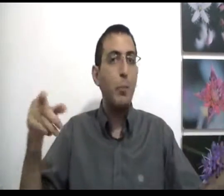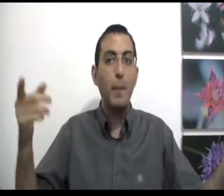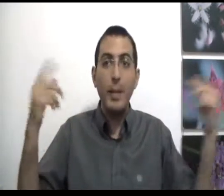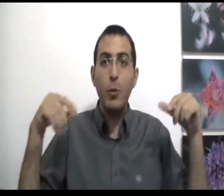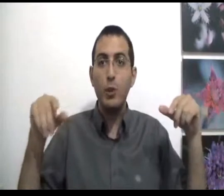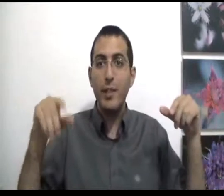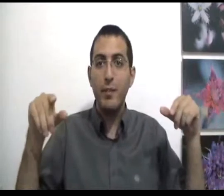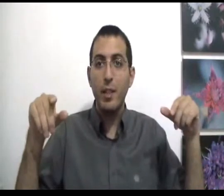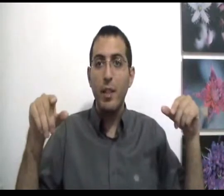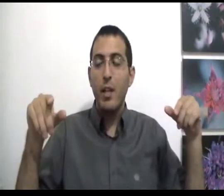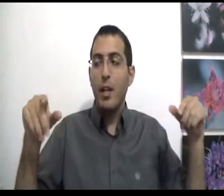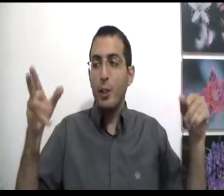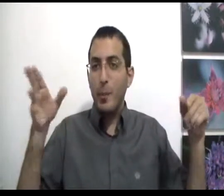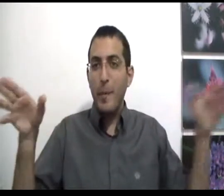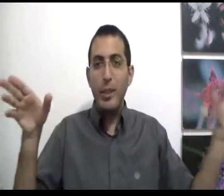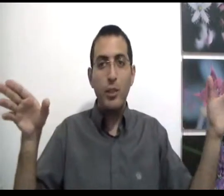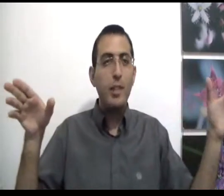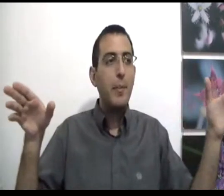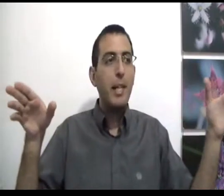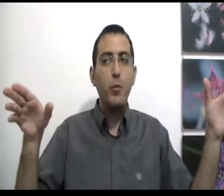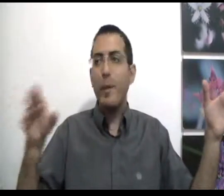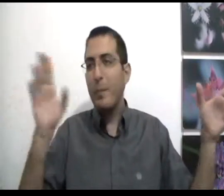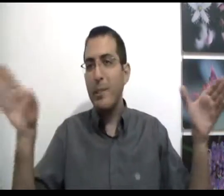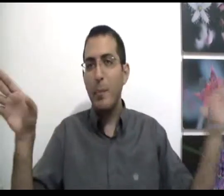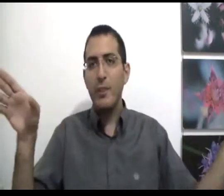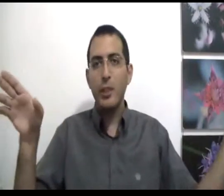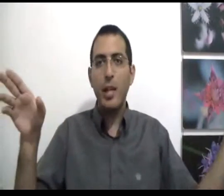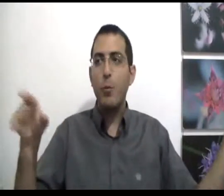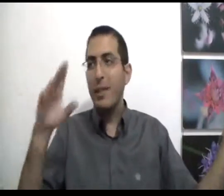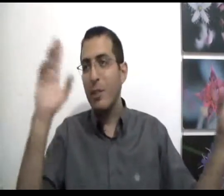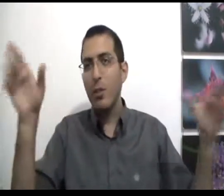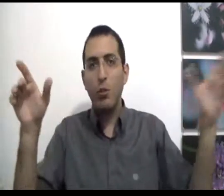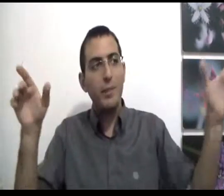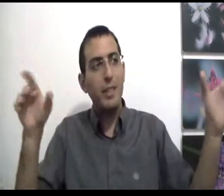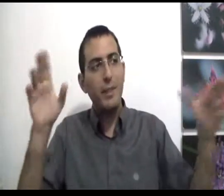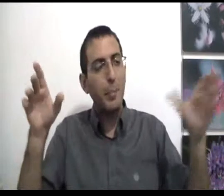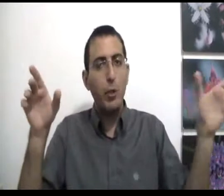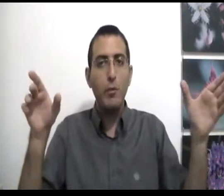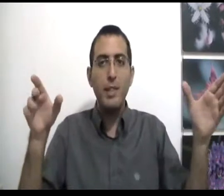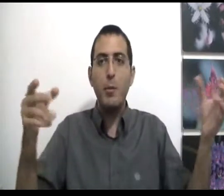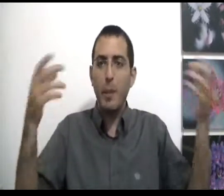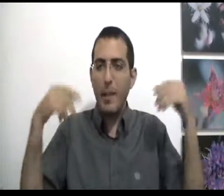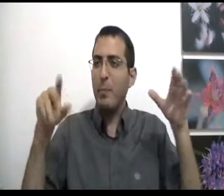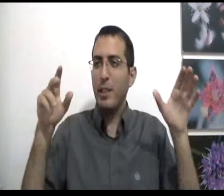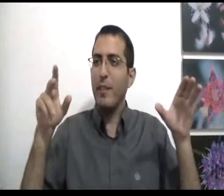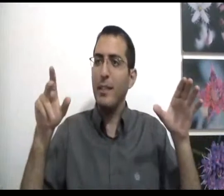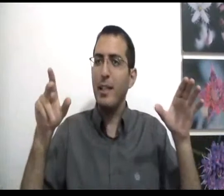הוא באמת חושב שבאמת ישב דל ביניהם, הוא אומר זה פה וזה שם, הוא אומר זה יותר טוב מזה וזה פחות מזה, אם הוא באמת מתכווה לזה,